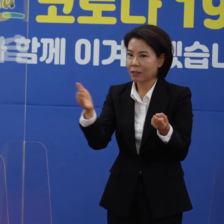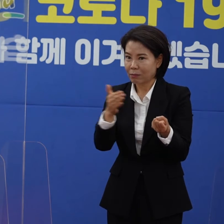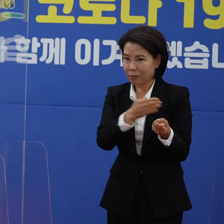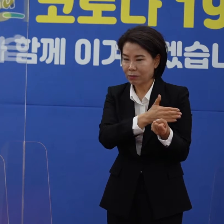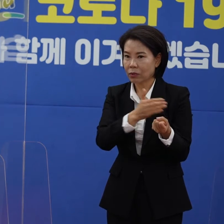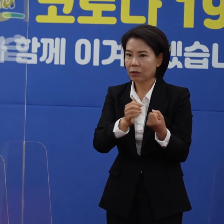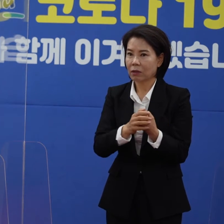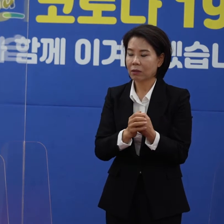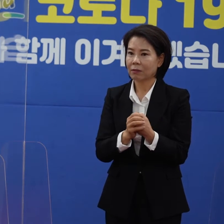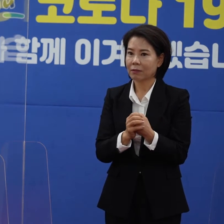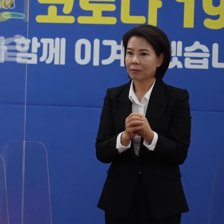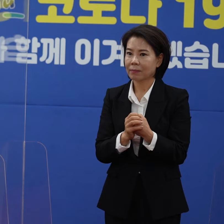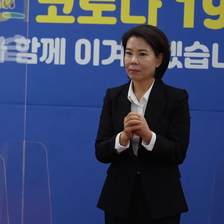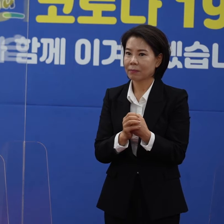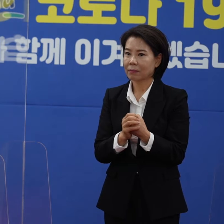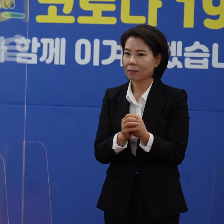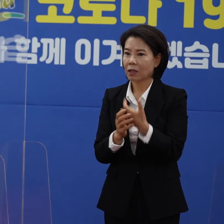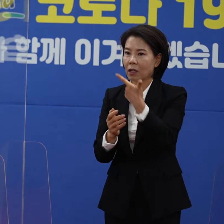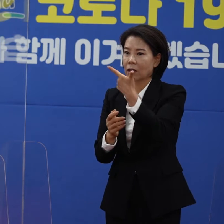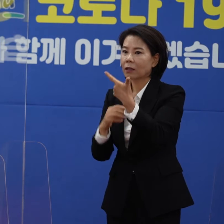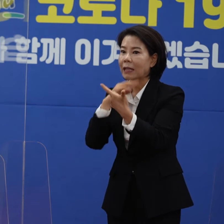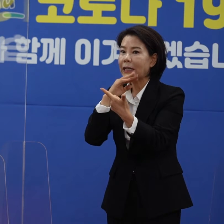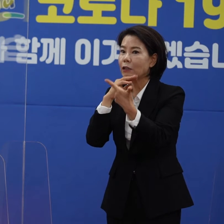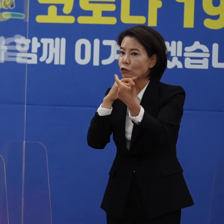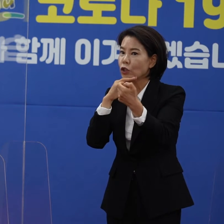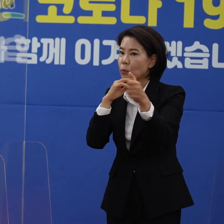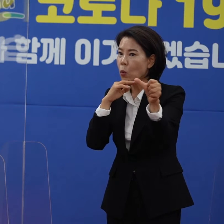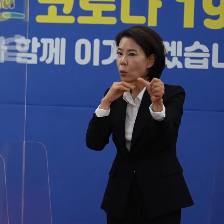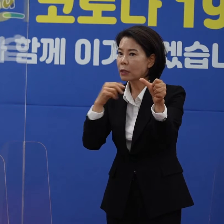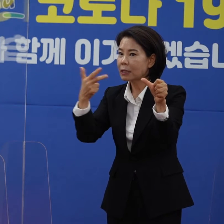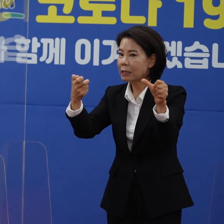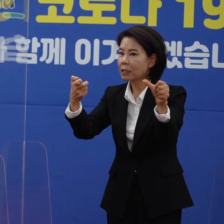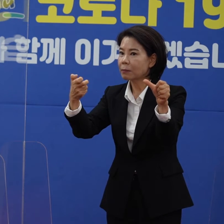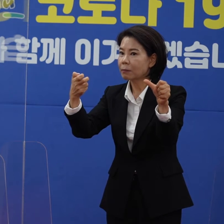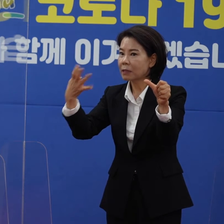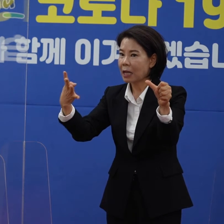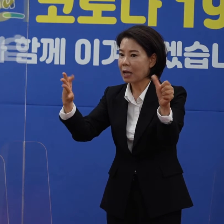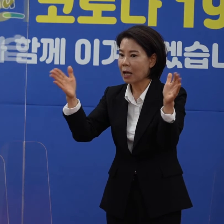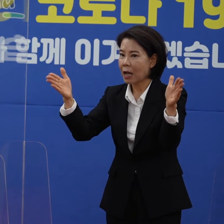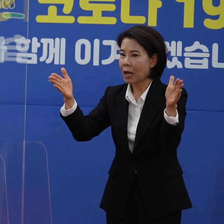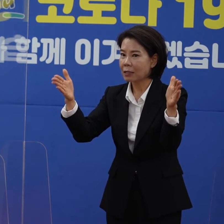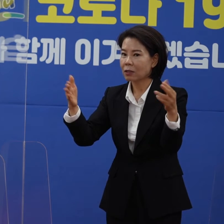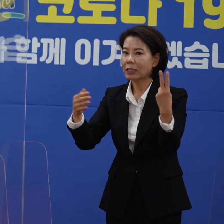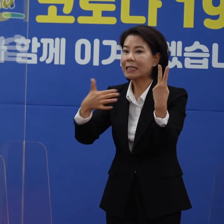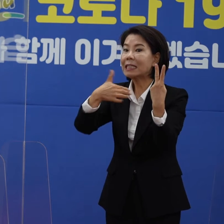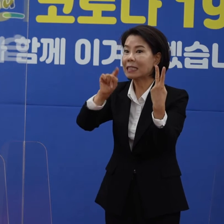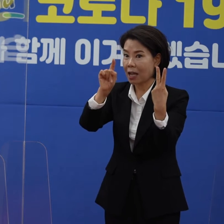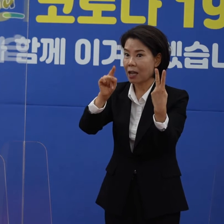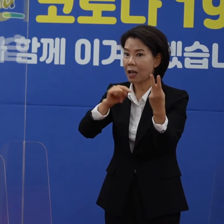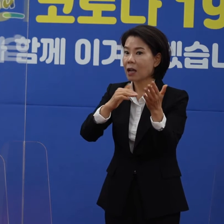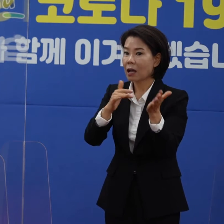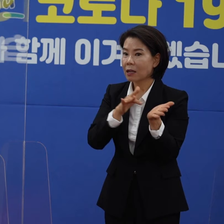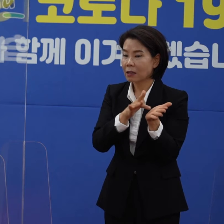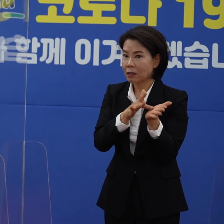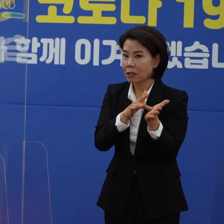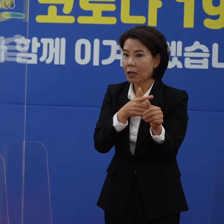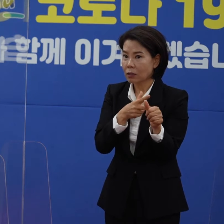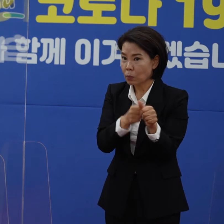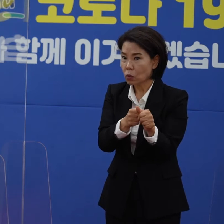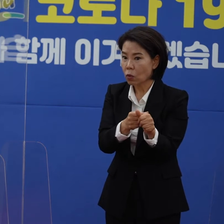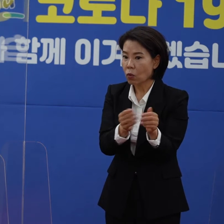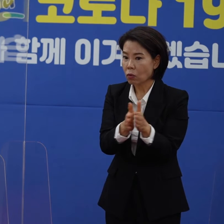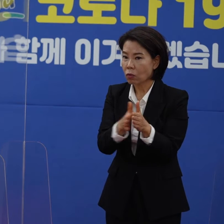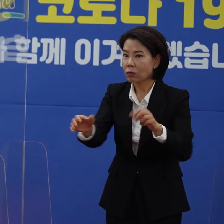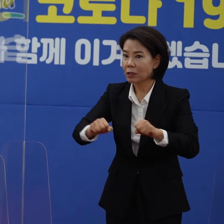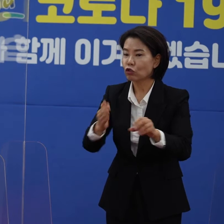65세부터 74세까지 연령층이 2차 접종 아스트라제네카를 하고 있습니다. 접종을 하고 있는데